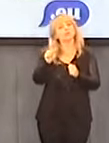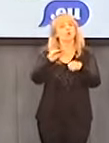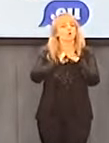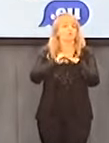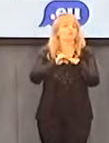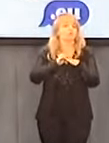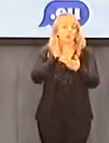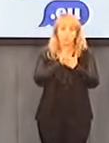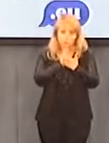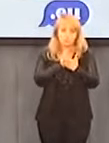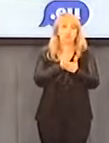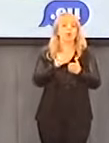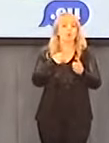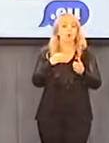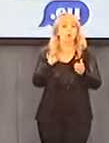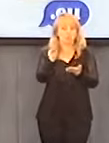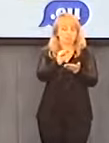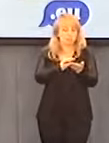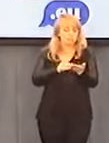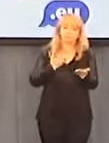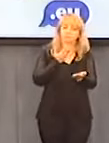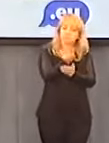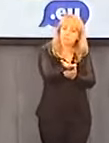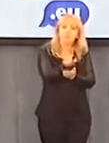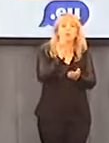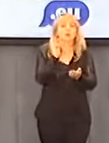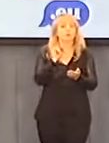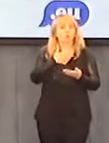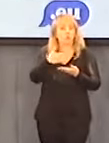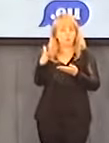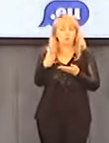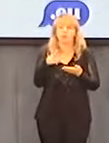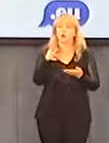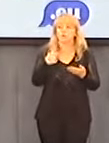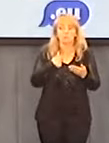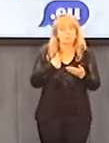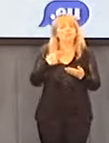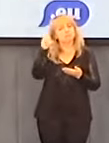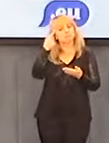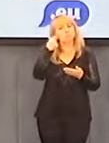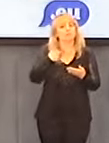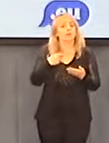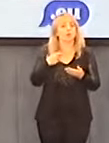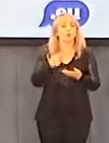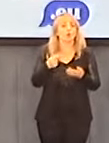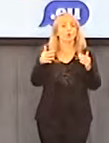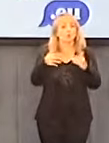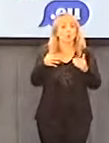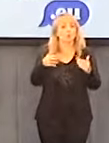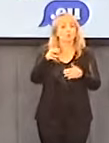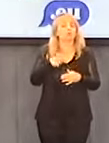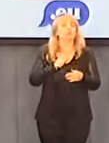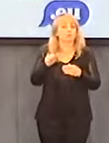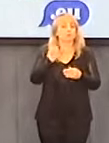dokumentem, który wczoraj został wydany w sprawie księży pedofilów. My uważamy inaczej. Słowa